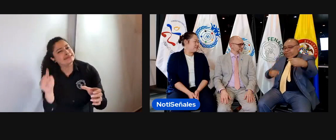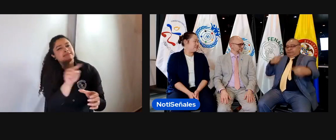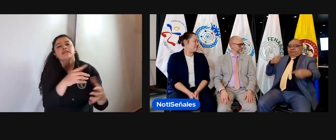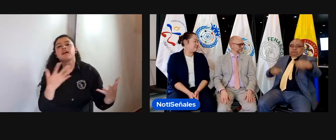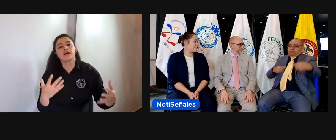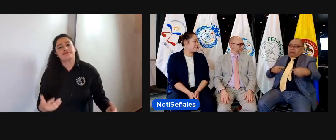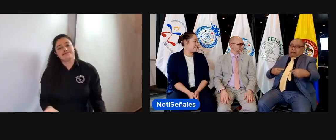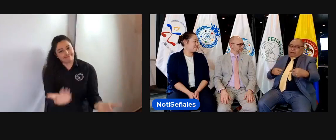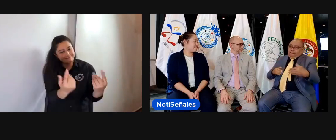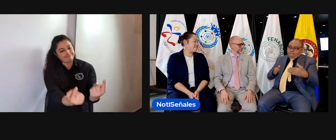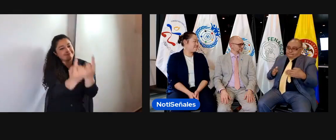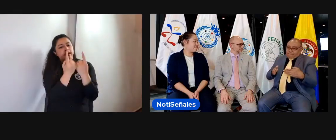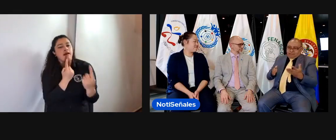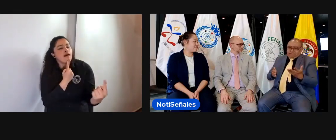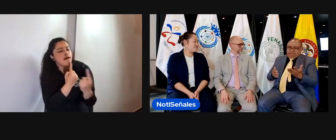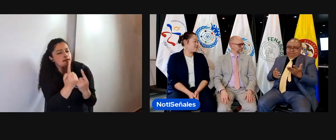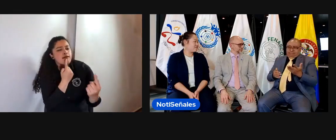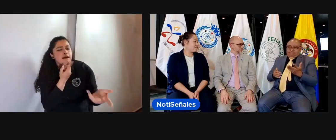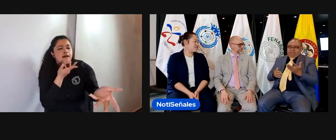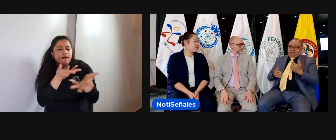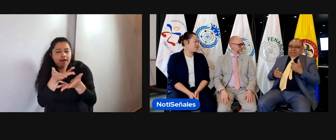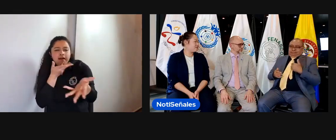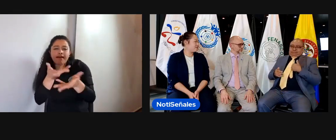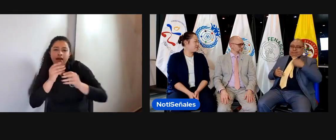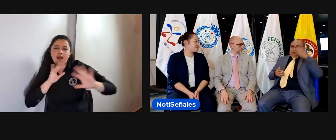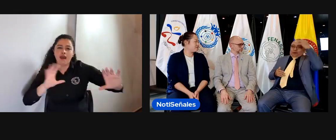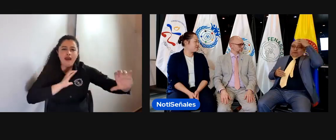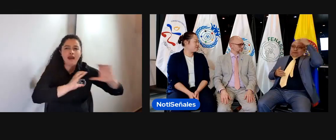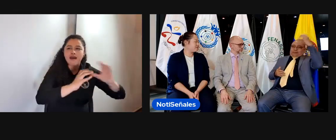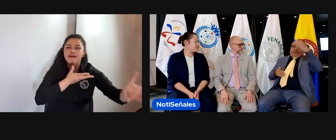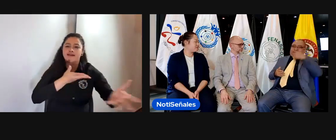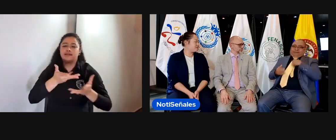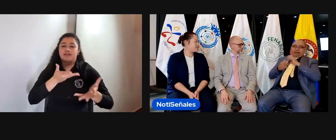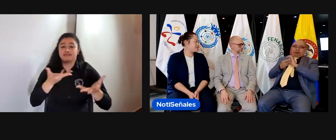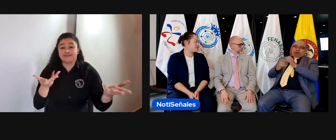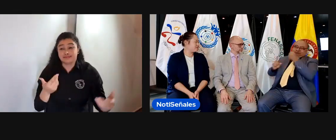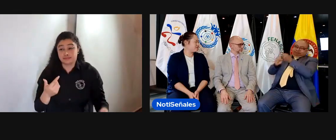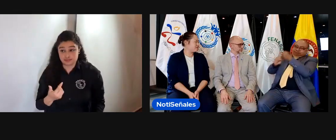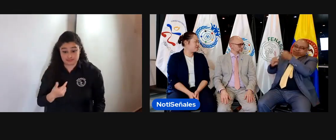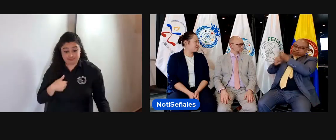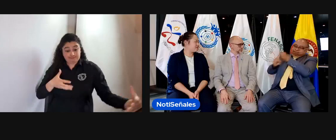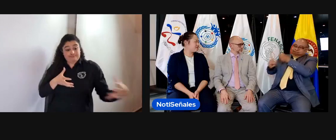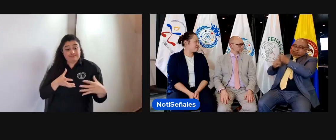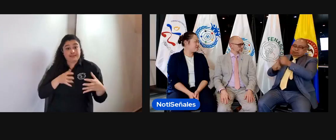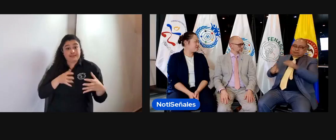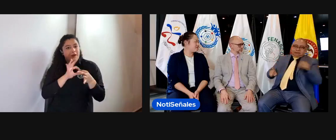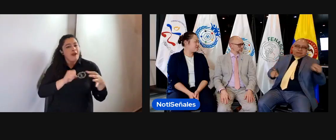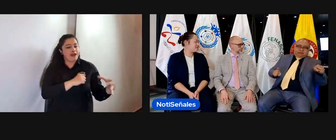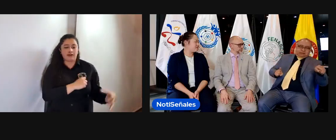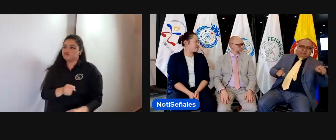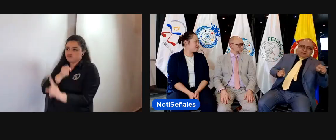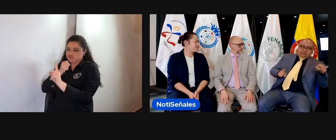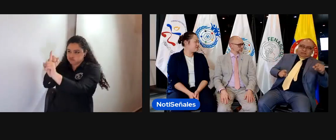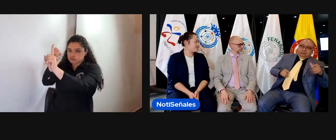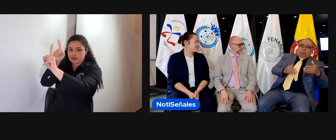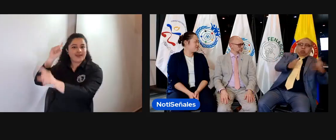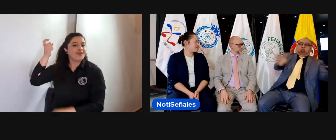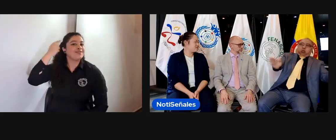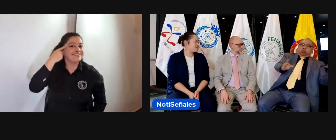si nos separamos, no vamos a llegar a ese bien común que estamos buscando. porque nosotros como FENASCOL estamos haciendo una incidencia frente al